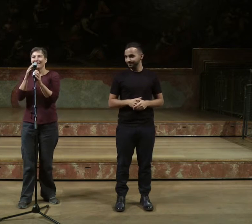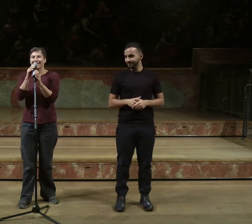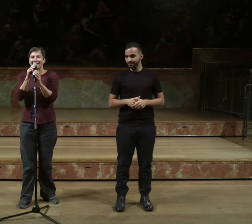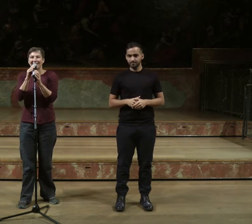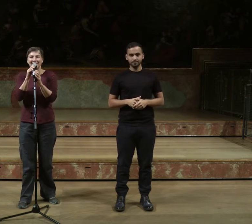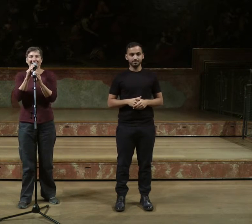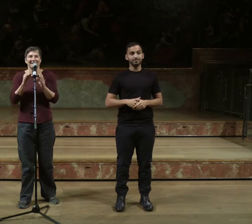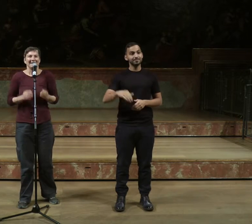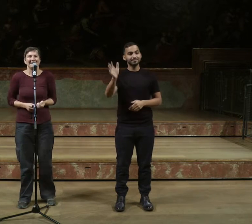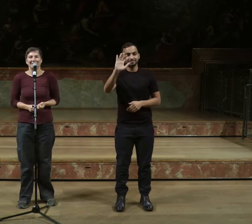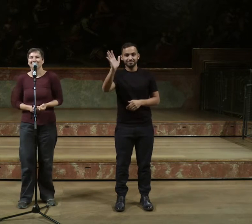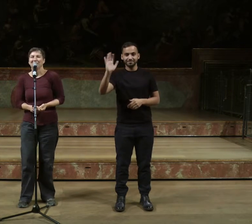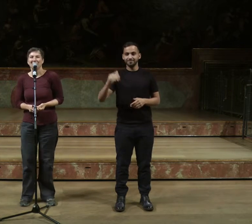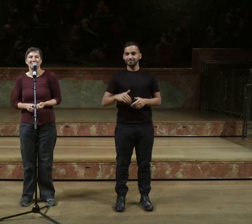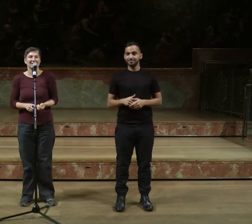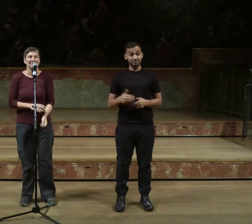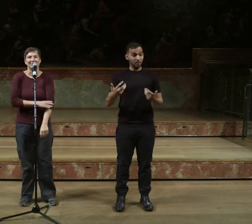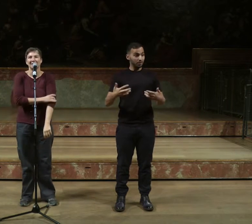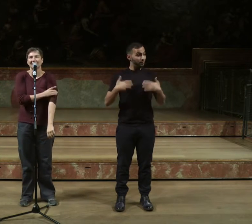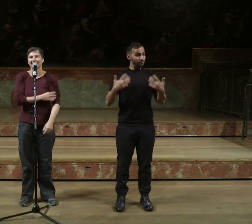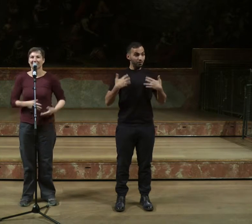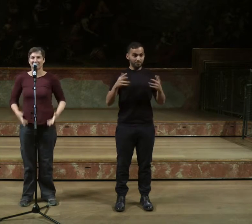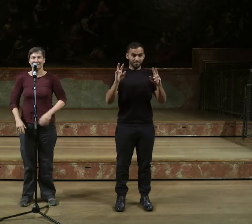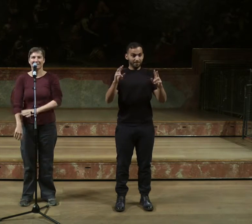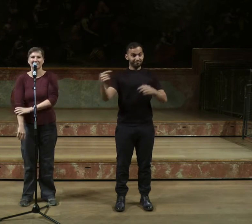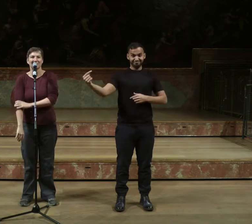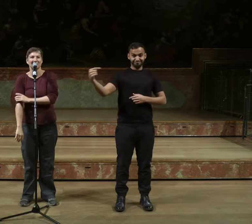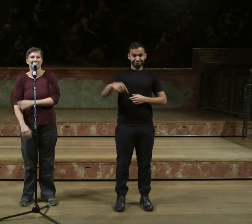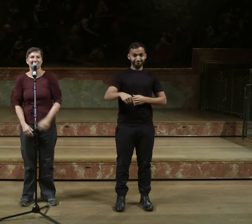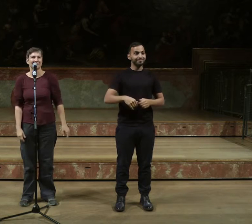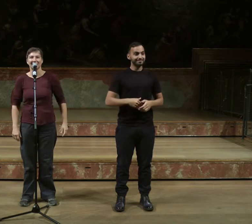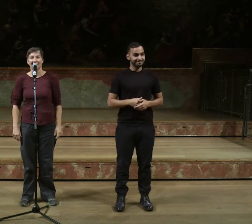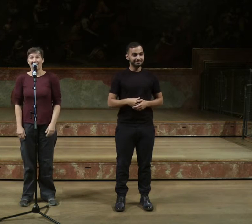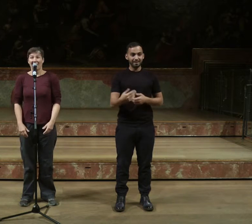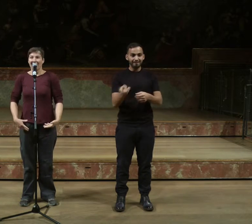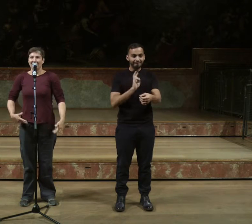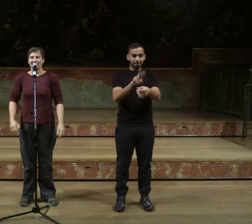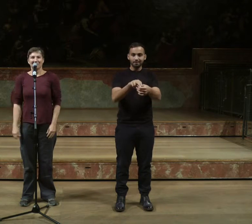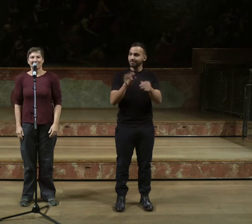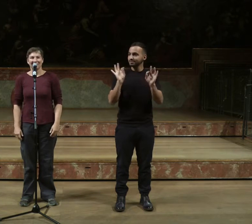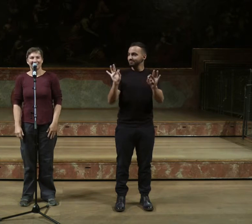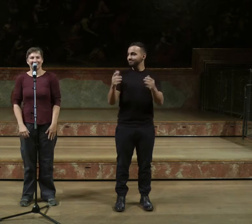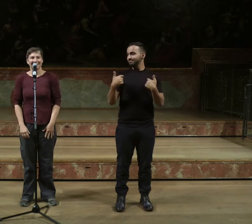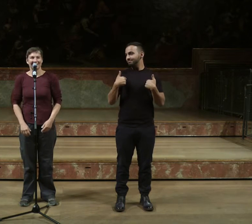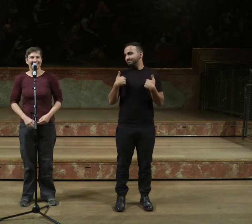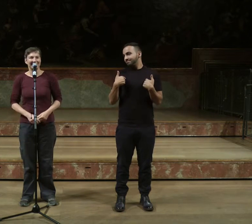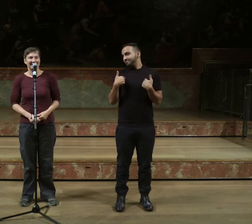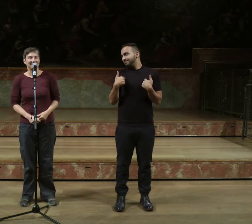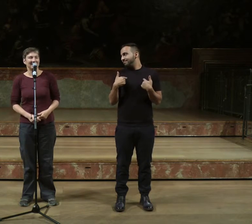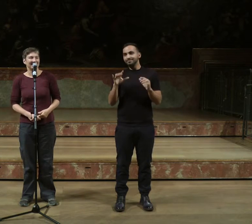Hallo, ich freue mich voll hier dabei sein zu dürfen. Es ist für mich bis jetzt schon ein Riesenerlebnis,